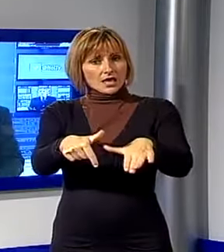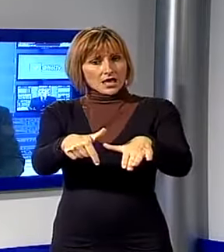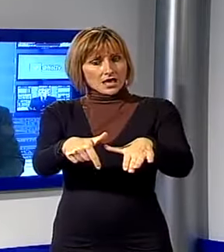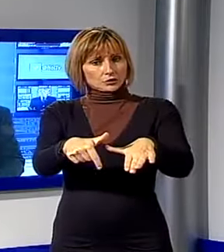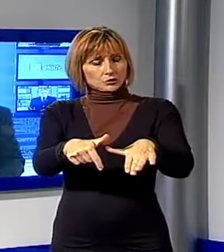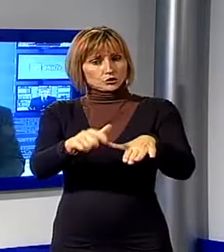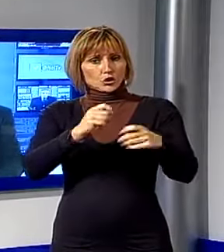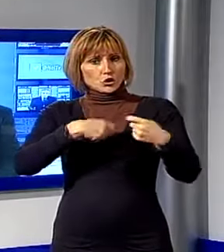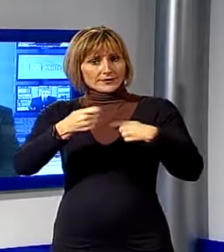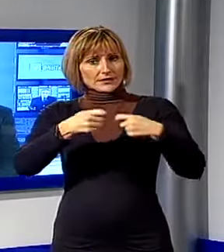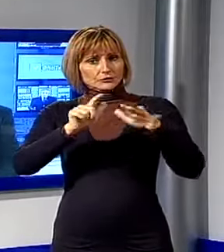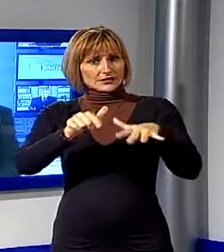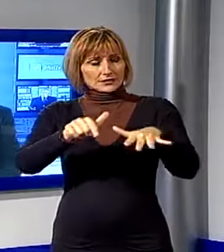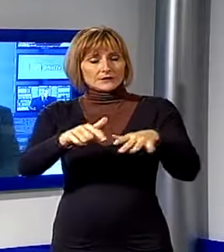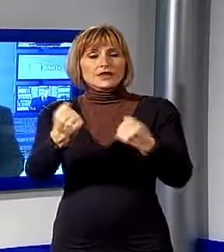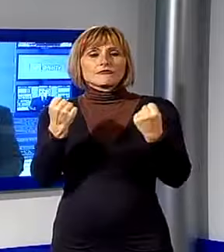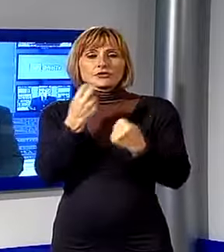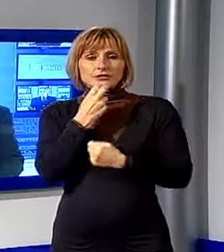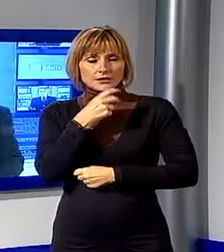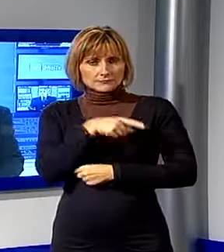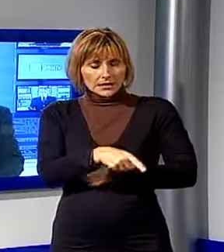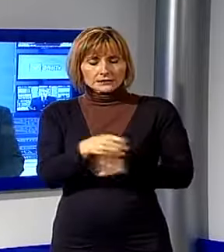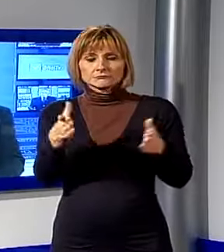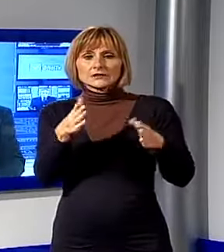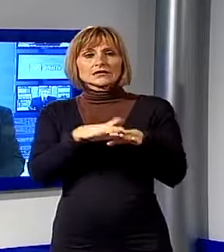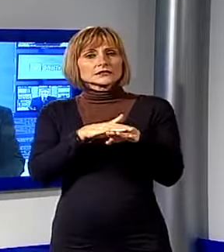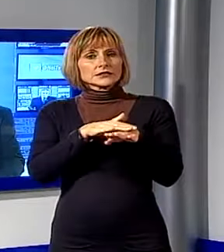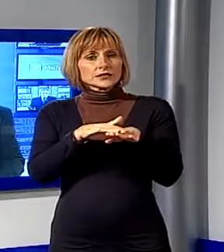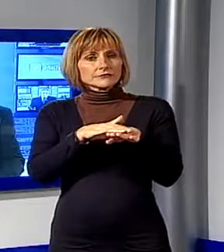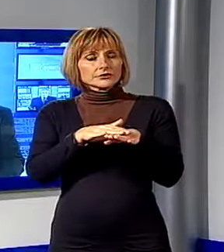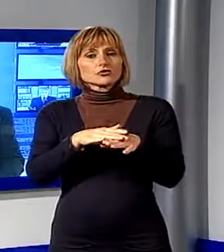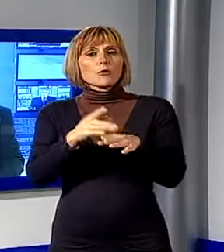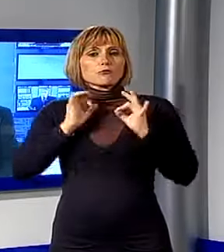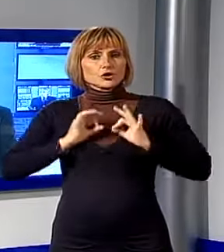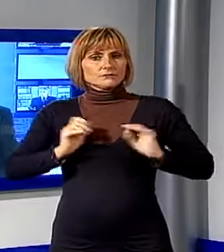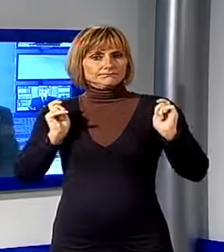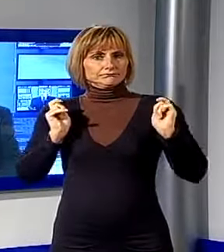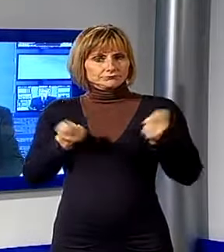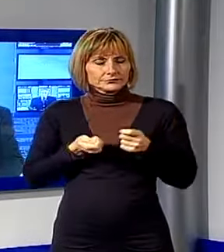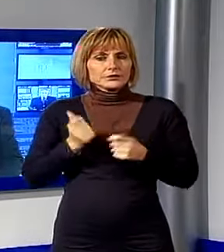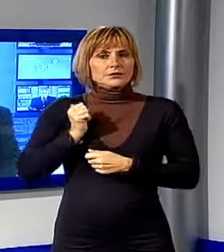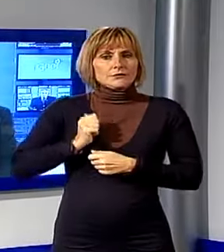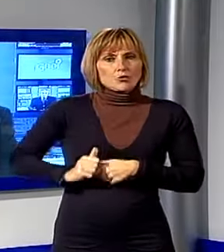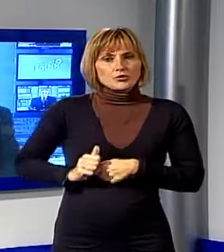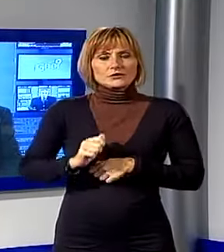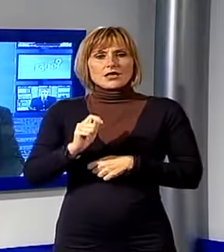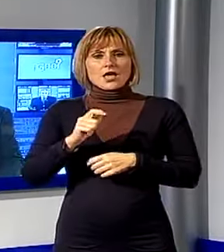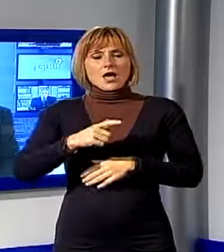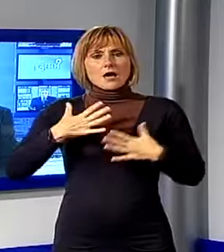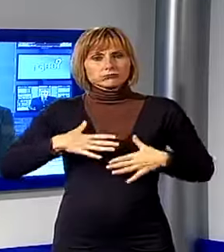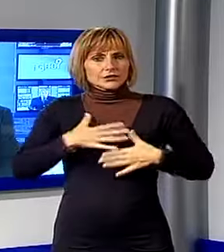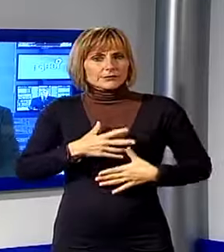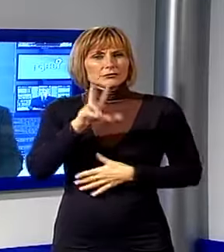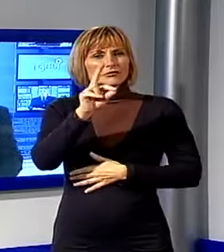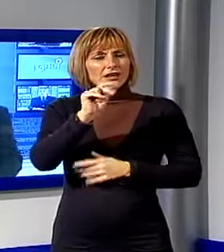Forte dei Marmi. Durante il servizio gli agenti hanno sequestrato 30 pezzi tra borse e abbigliamento con i loghi di